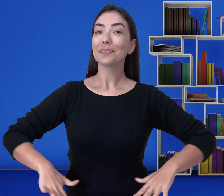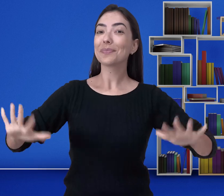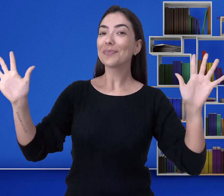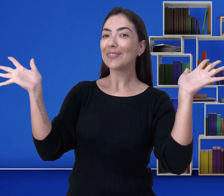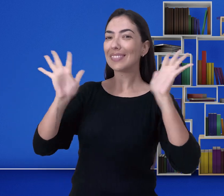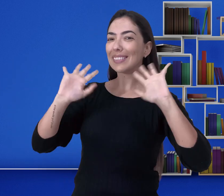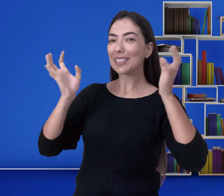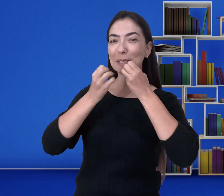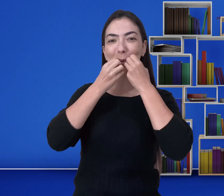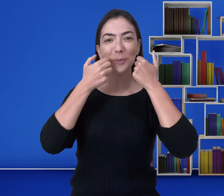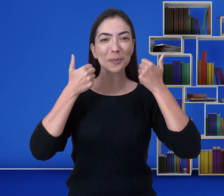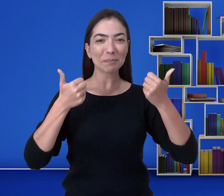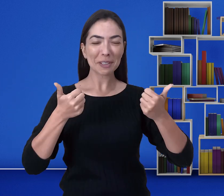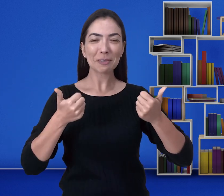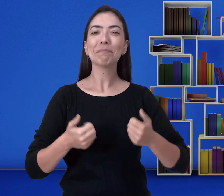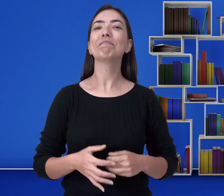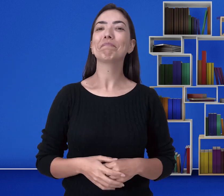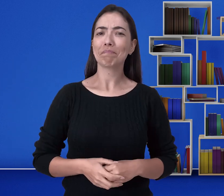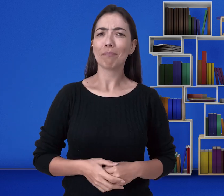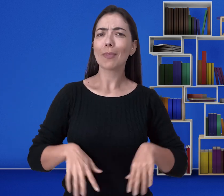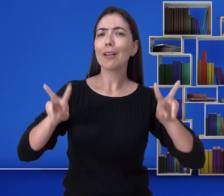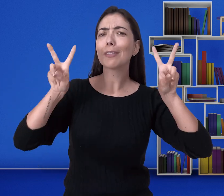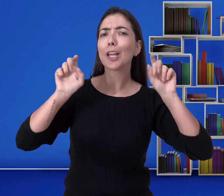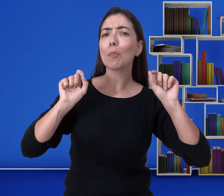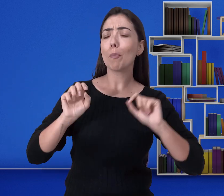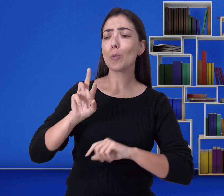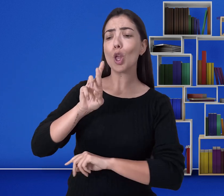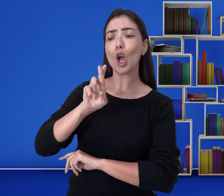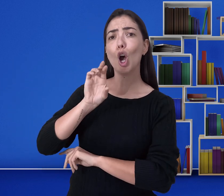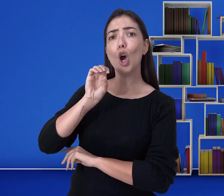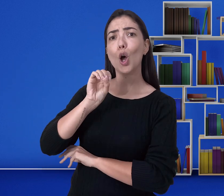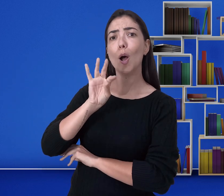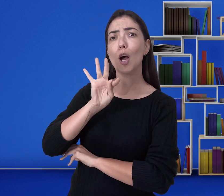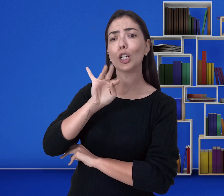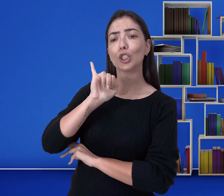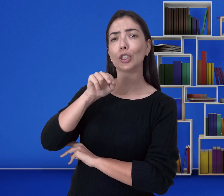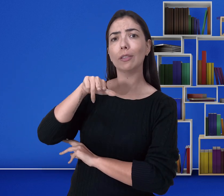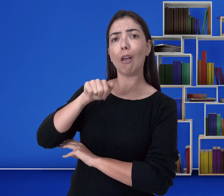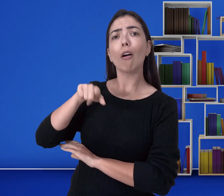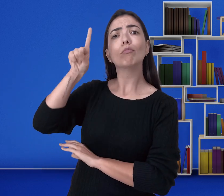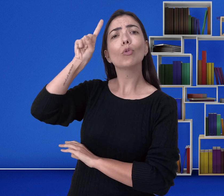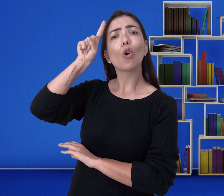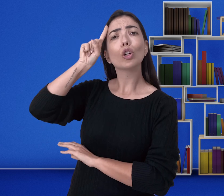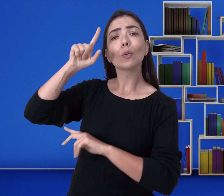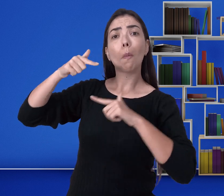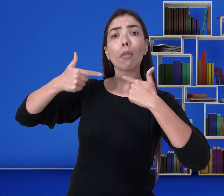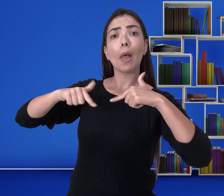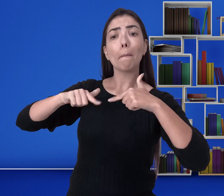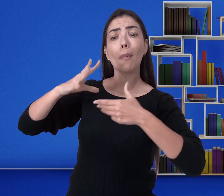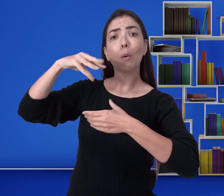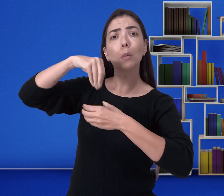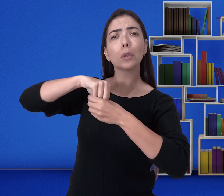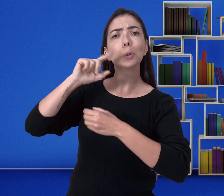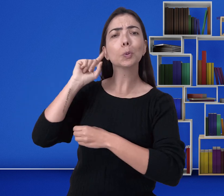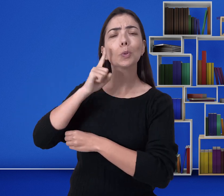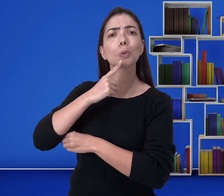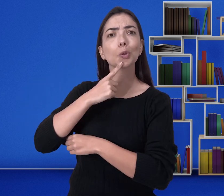Olá, tudo bem? E no tema de hoje, nós falaremos sobre a rotina das pessoas surdas no